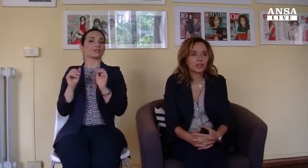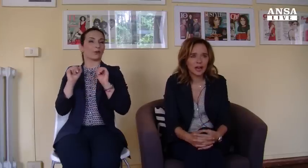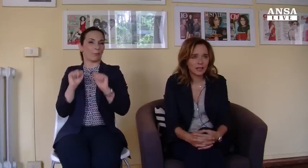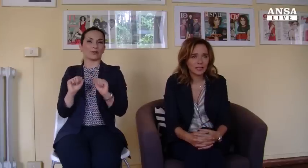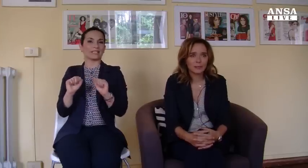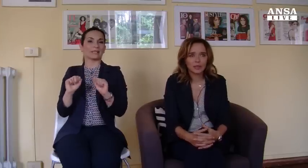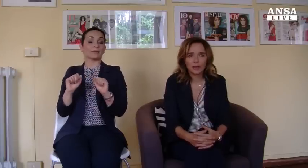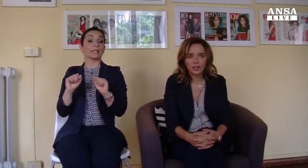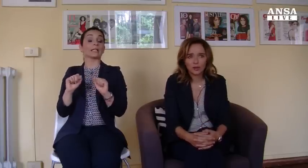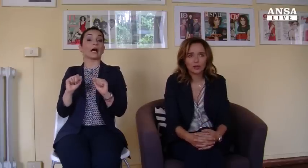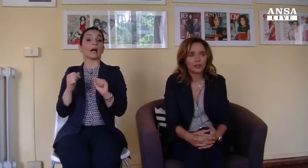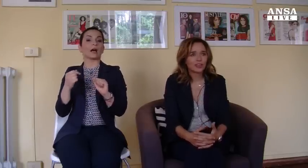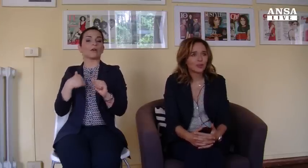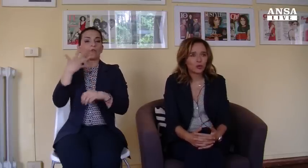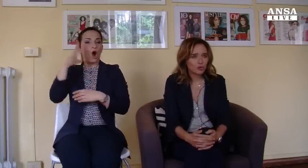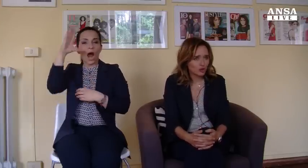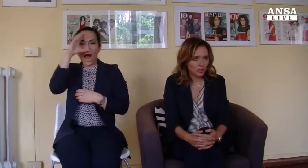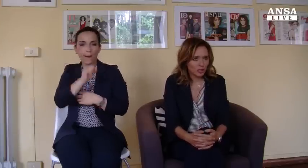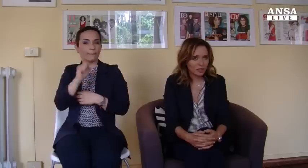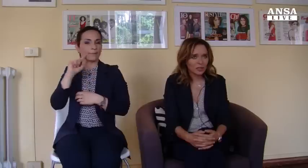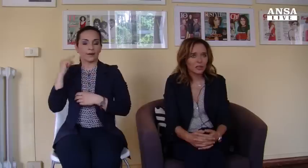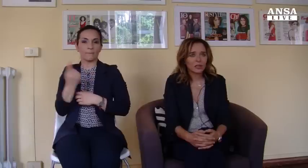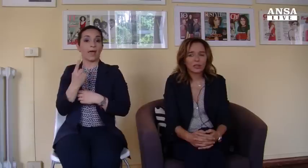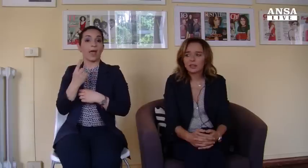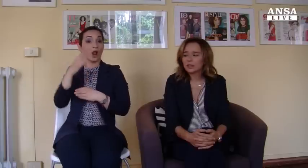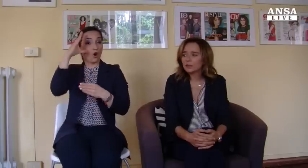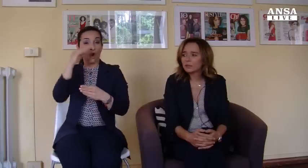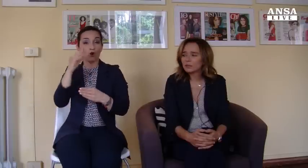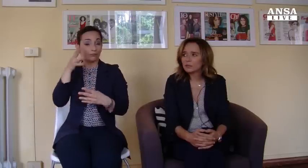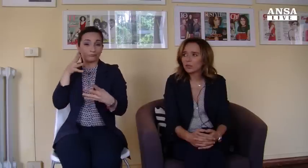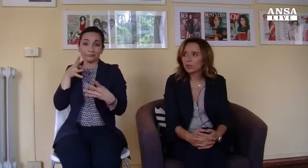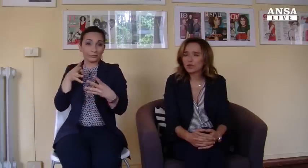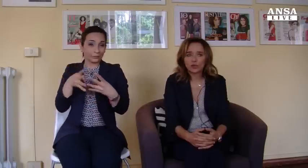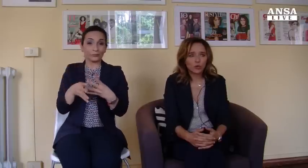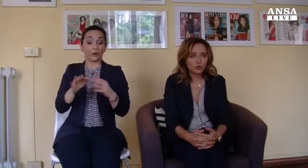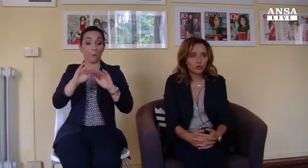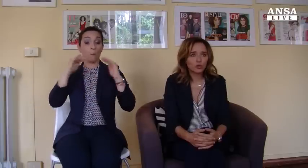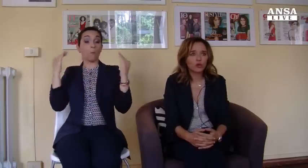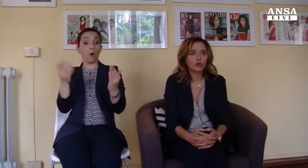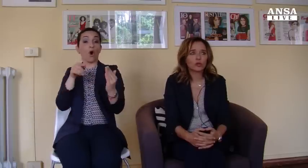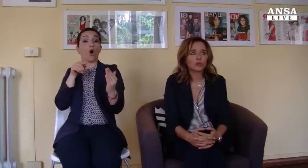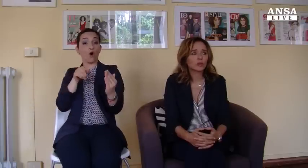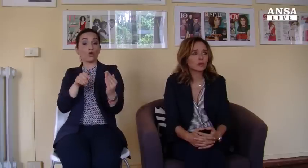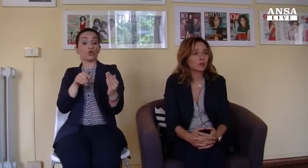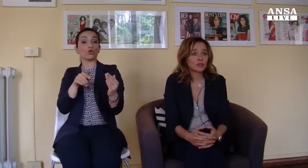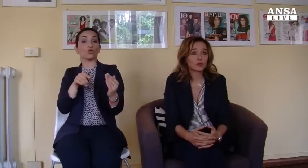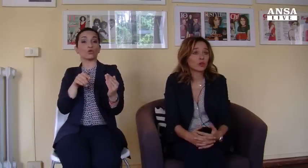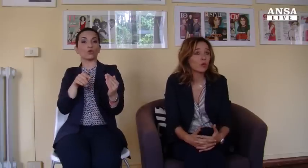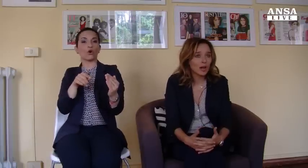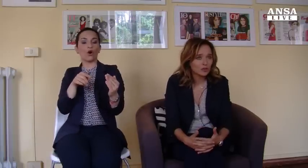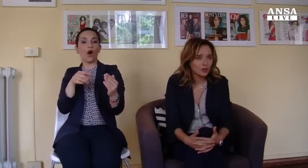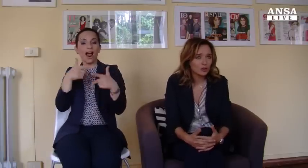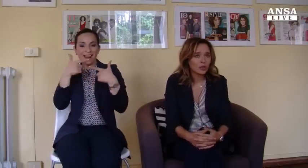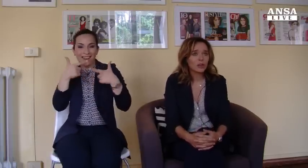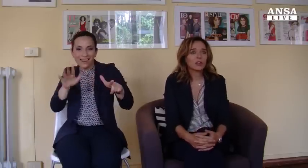inoltrare, capire meglio, conoscere questo mondo, questo